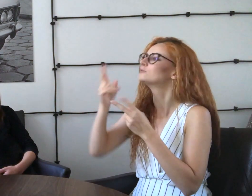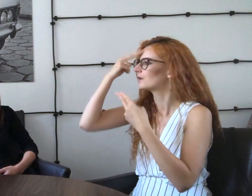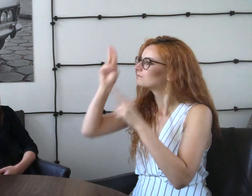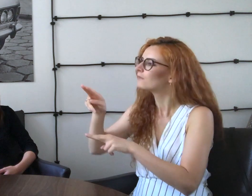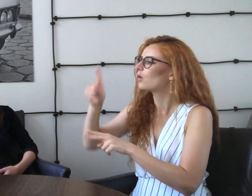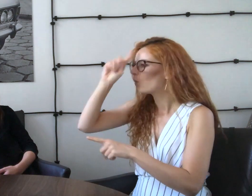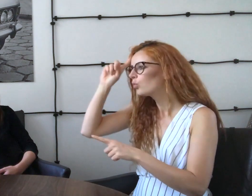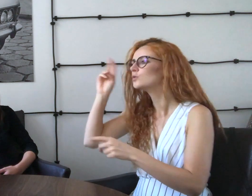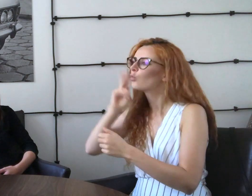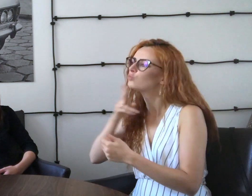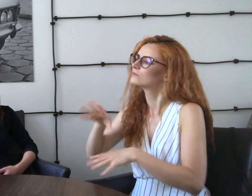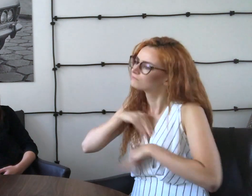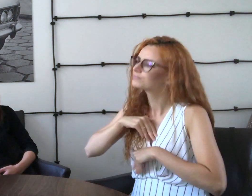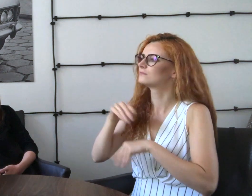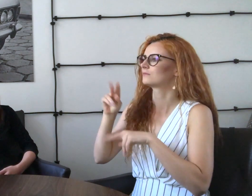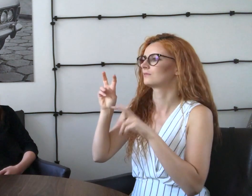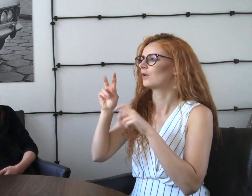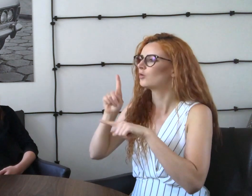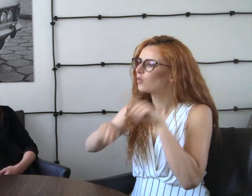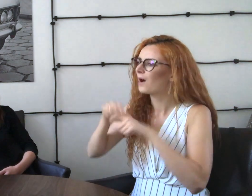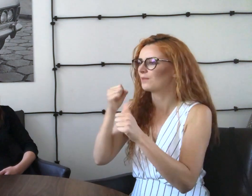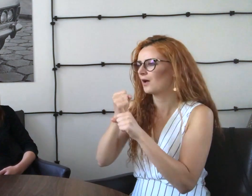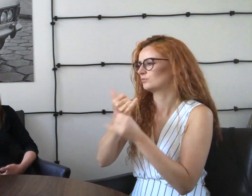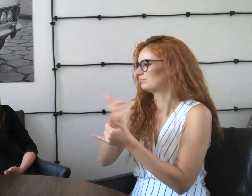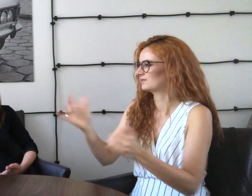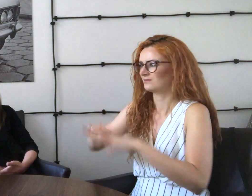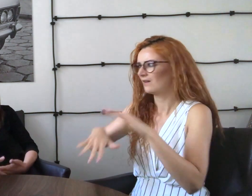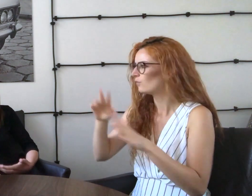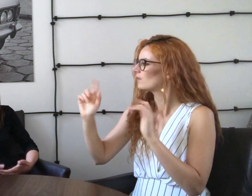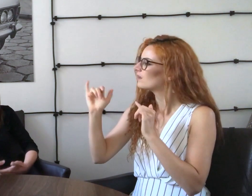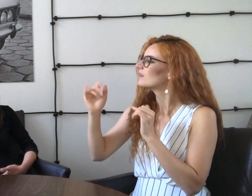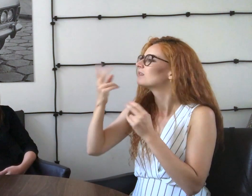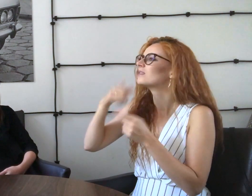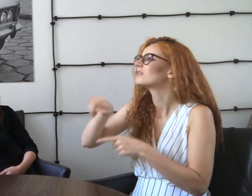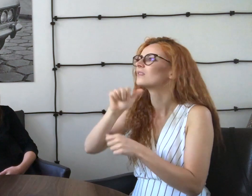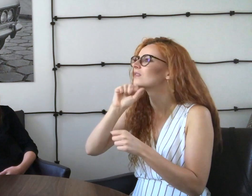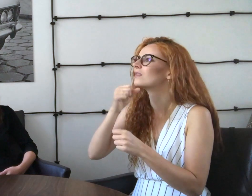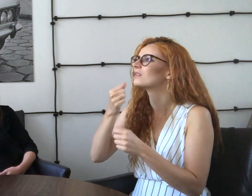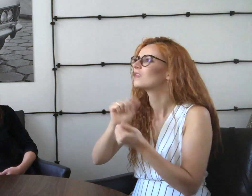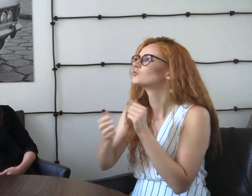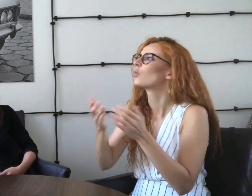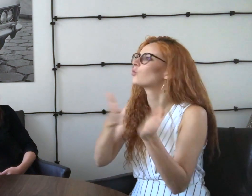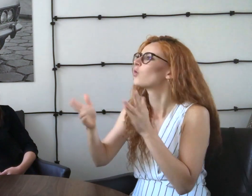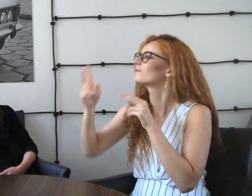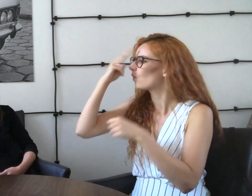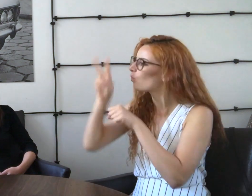jeszcze gotowi uznać głuchych, jako normalnych pracowników w różnych zawodach. Nie są